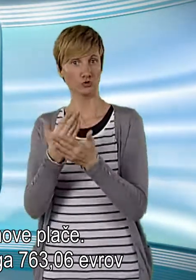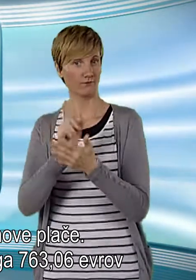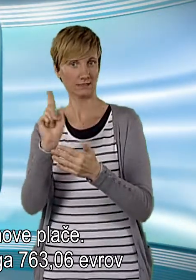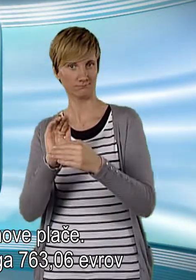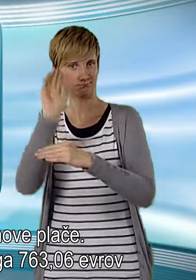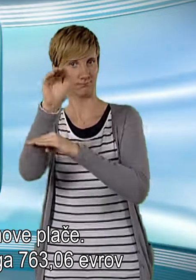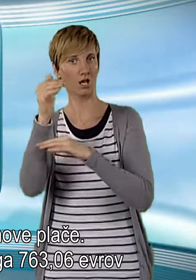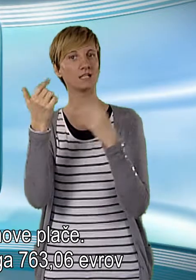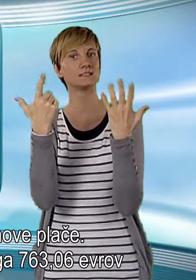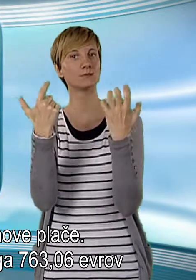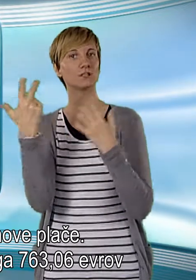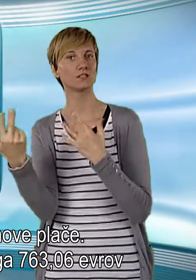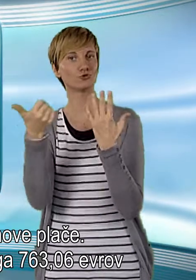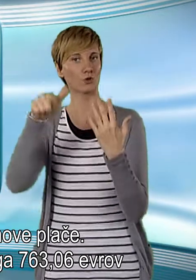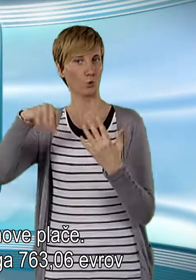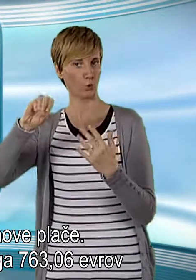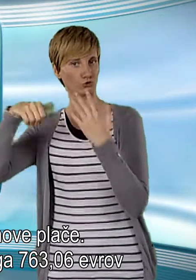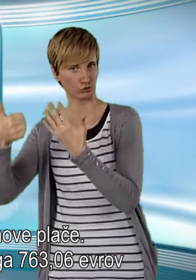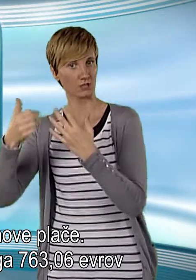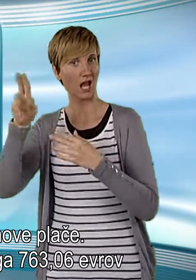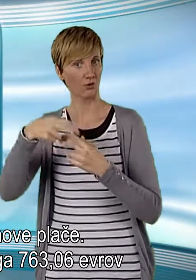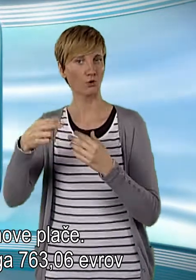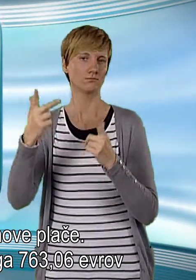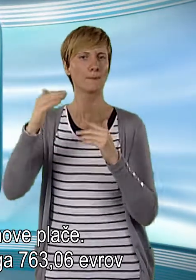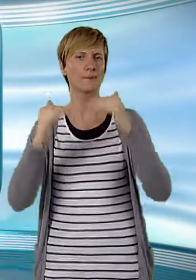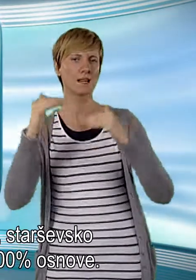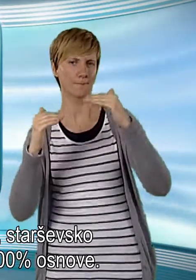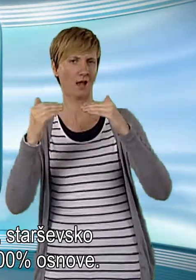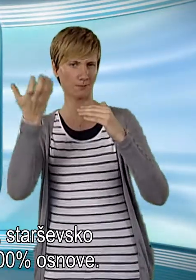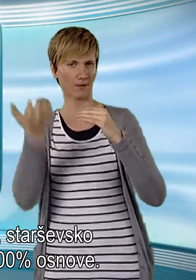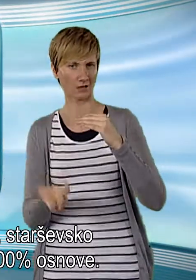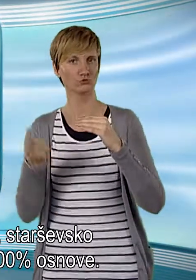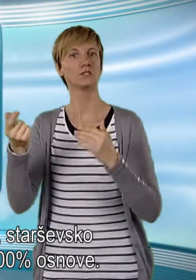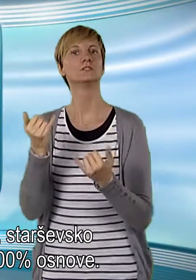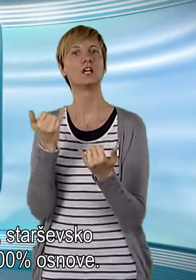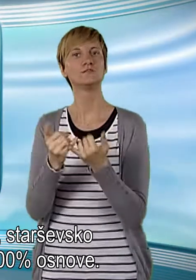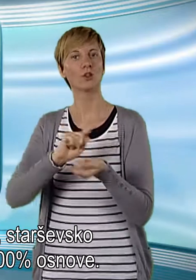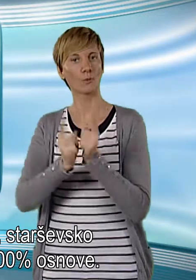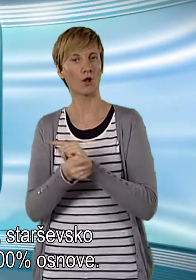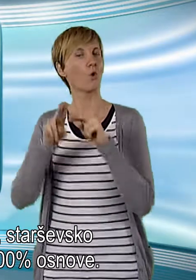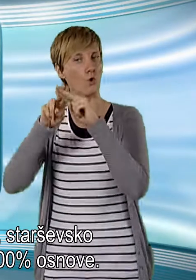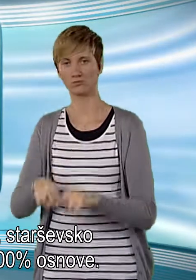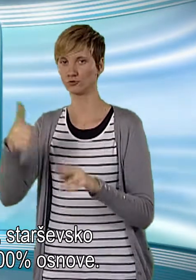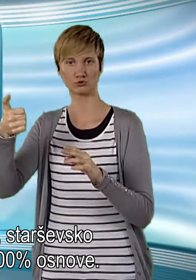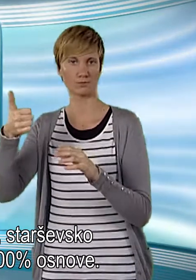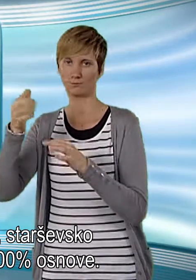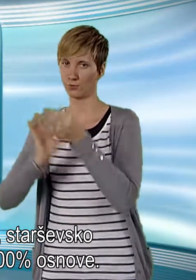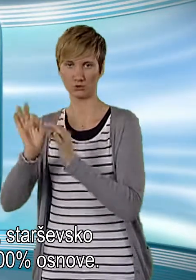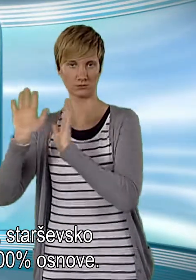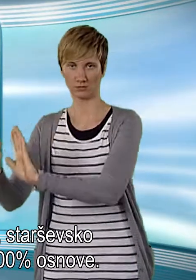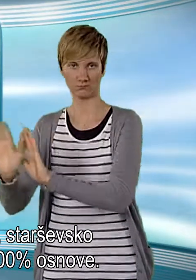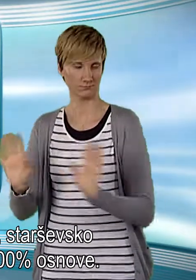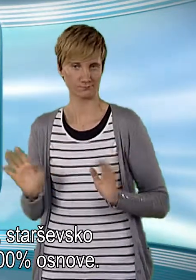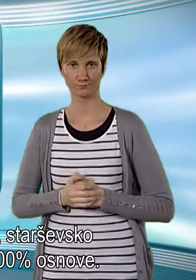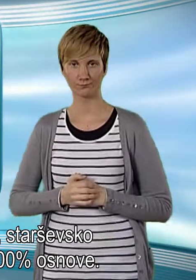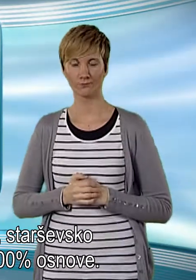Kadar osnova ne presega 763,06 evrov oziroma minimalne plače, starševsko nadomestilo